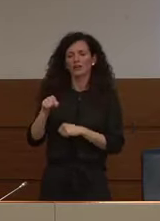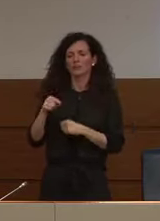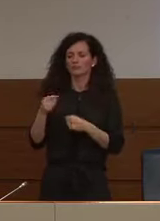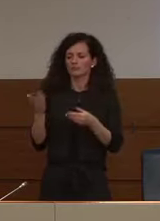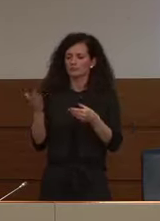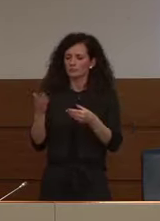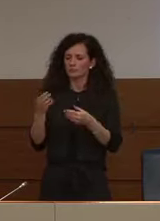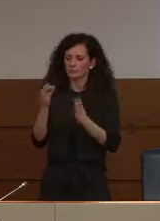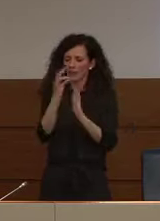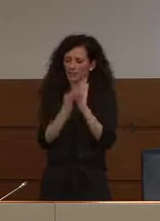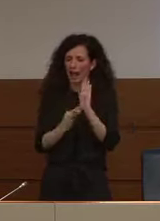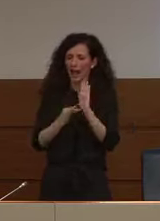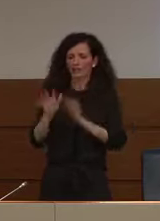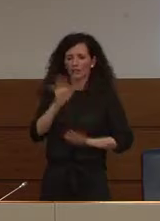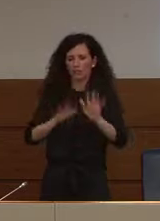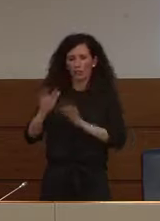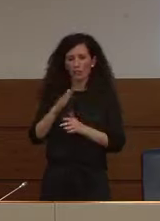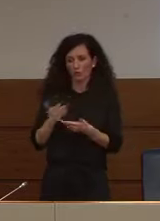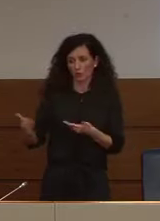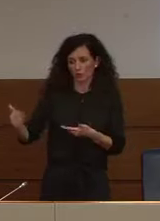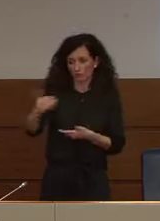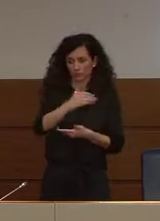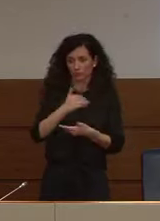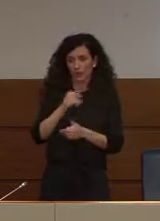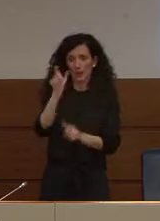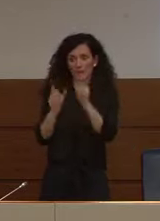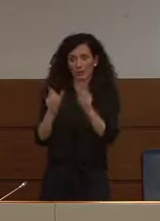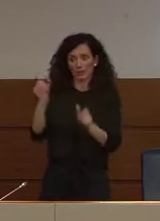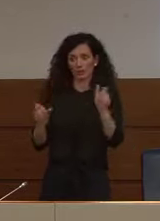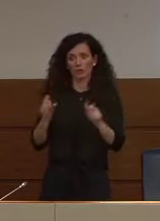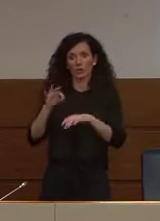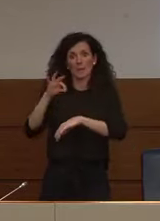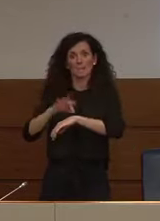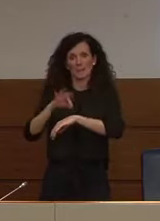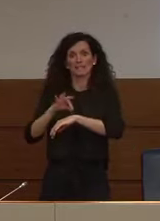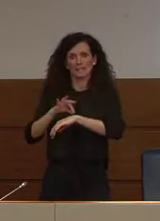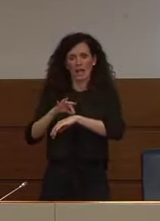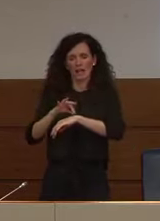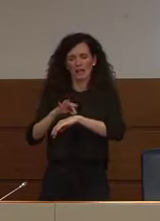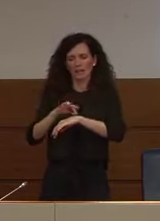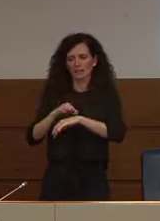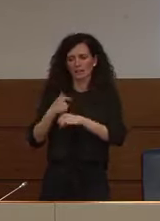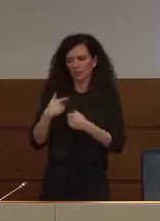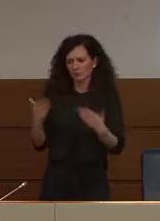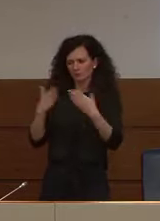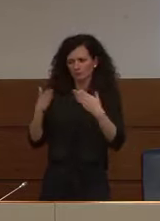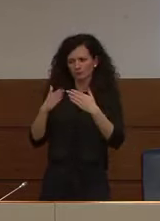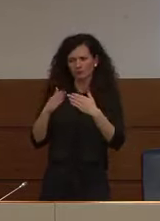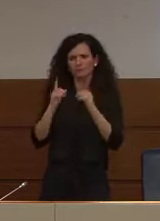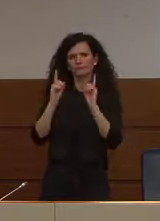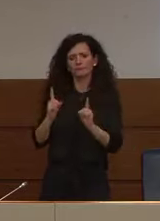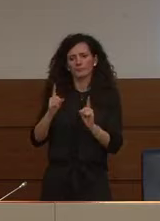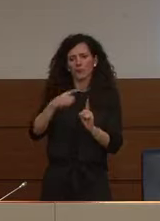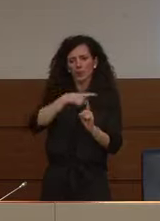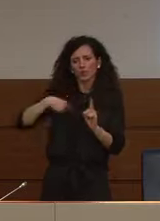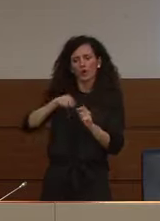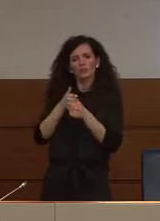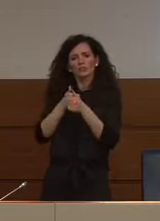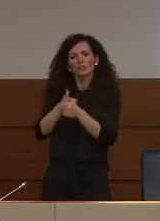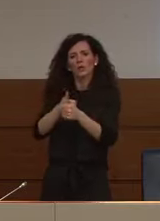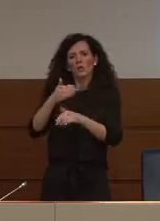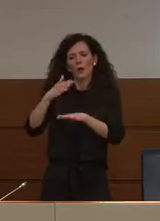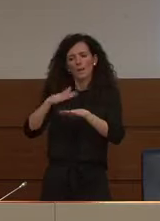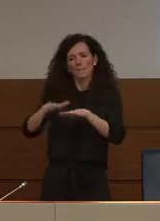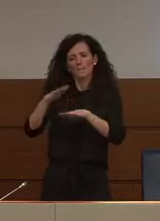dati dei pazienti trattati secondo quella modalità che chiamiamo di